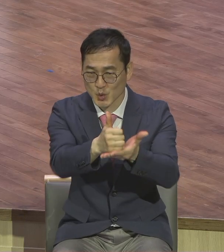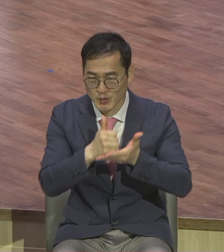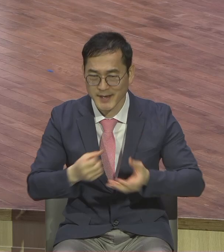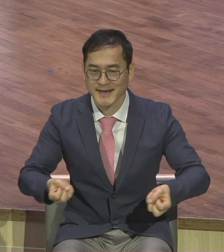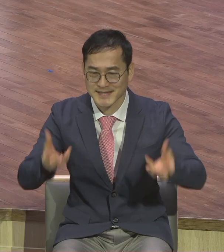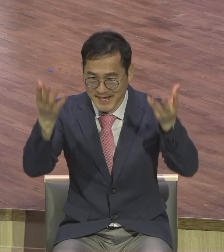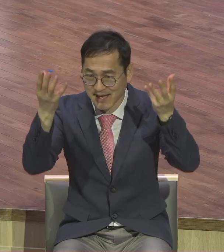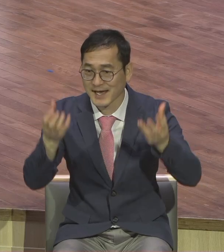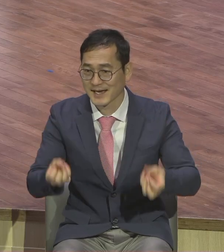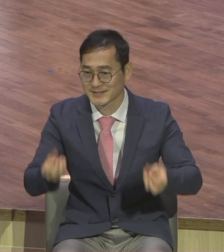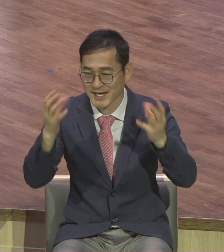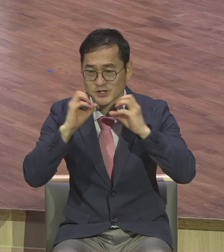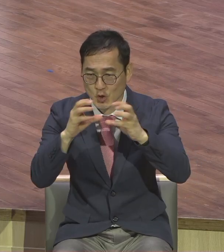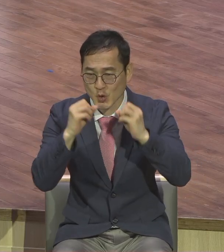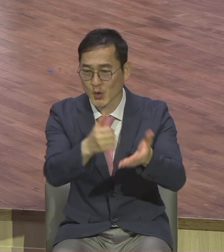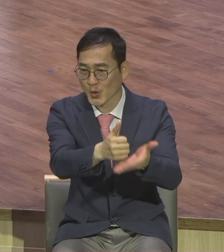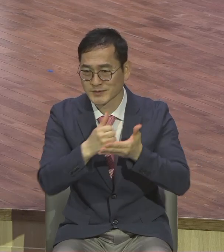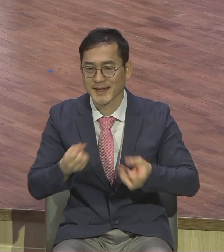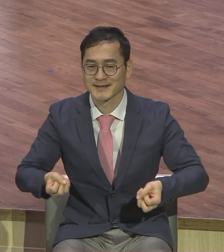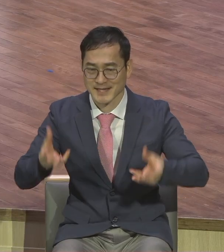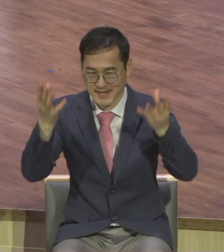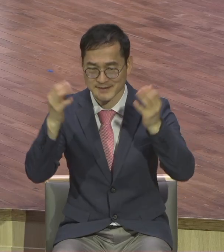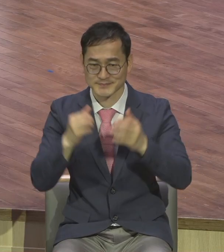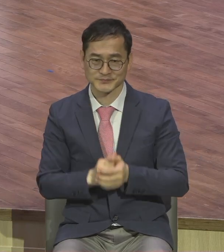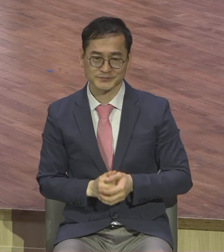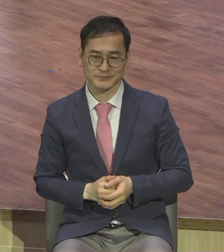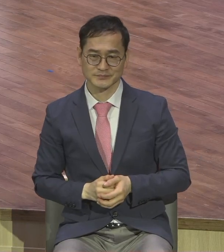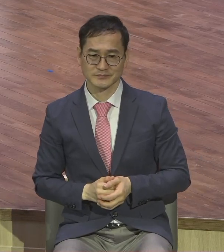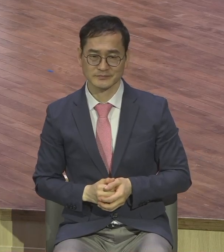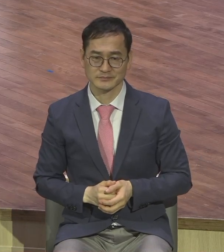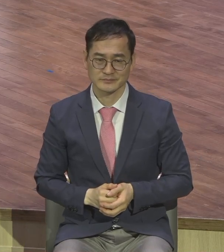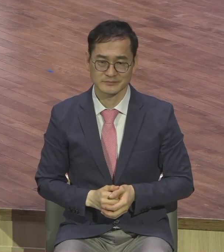그날 영전 매치 들은 사람이 3549명입니다.